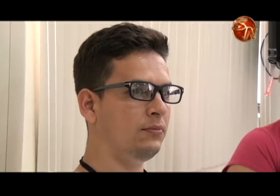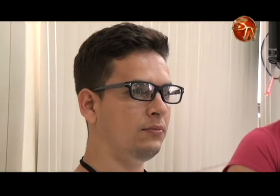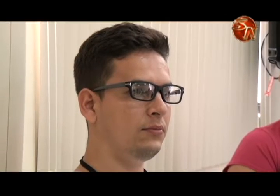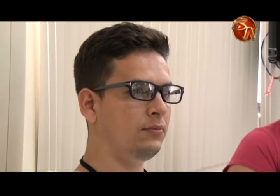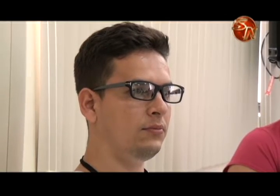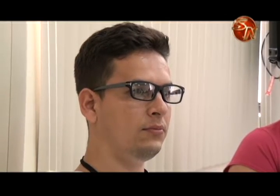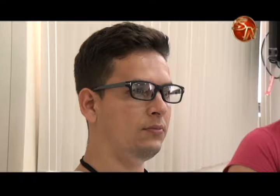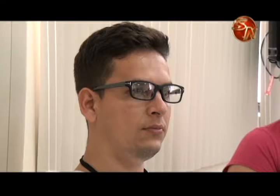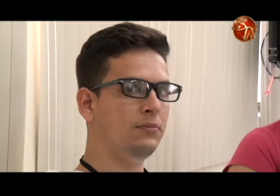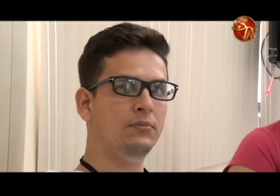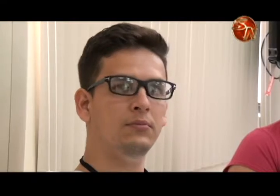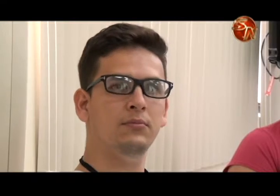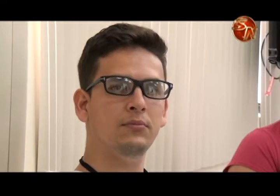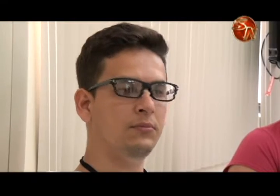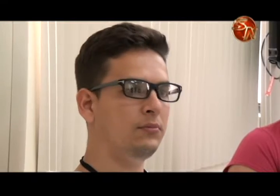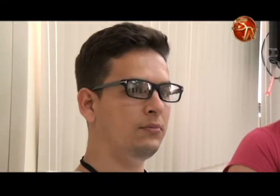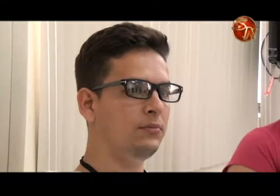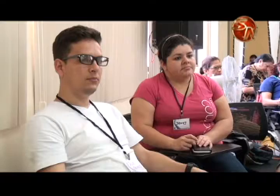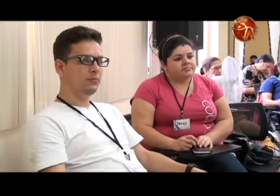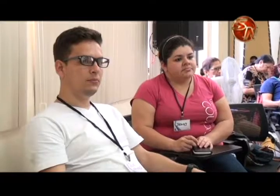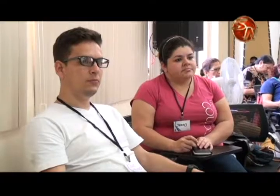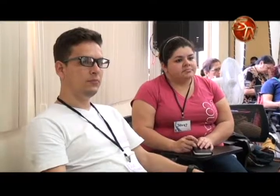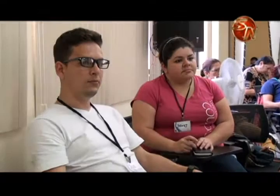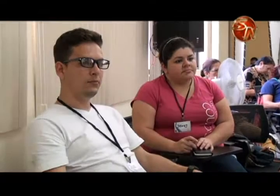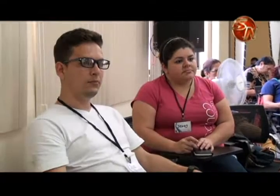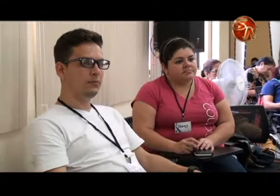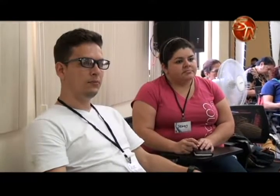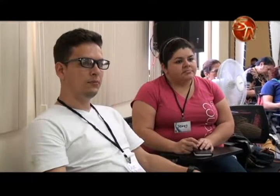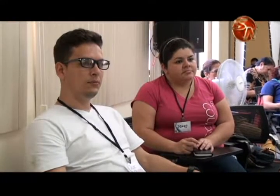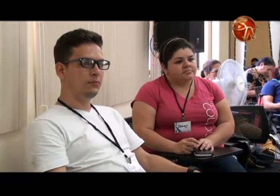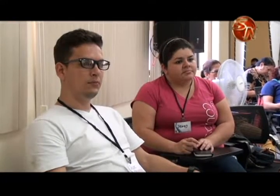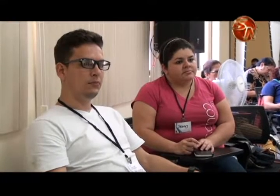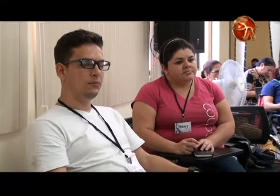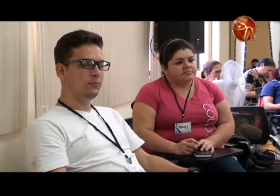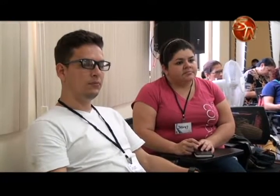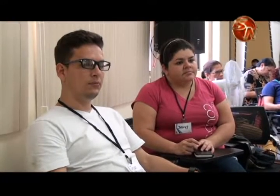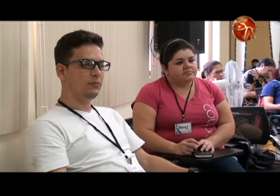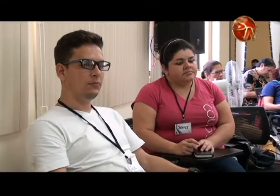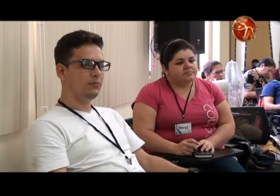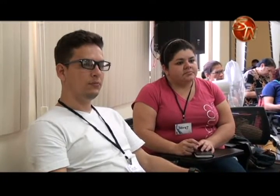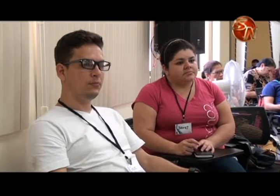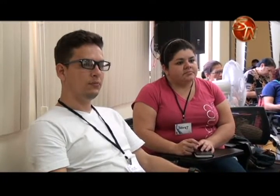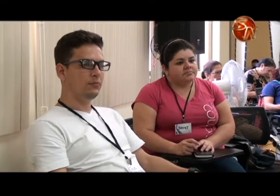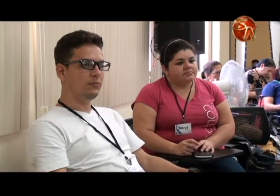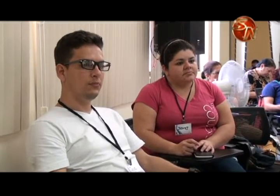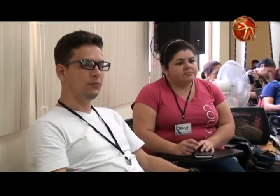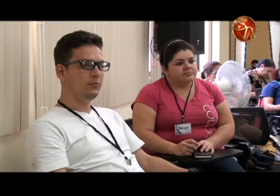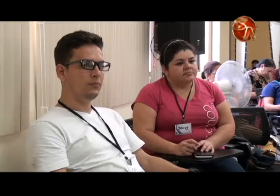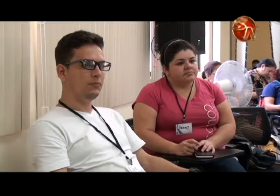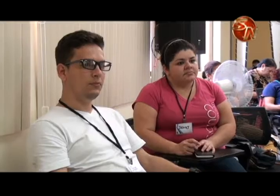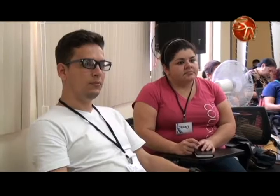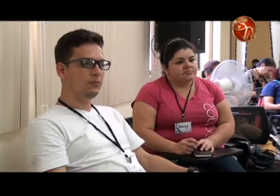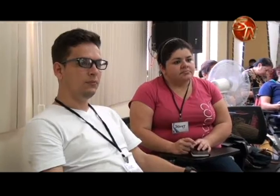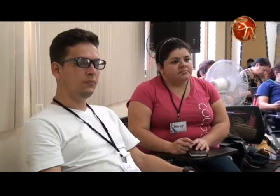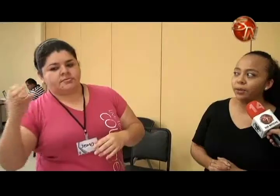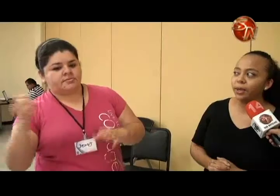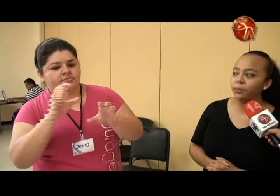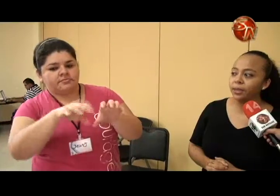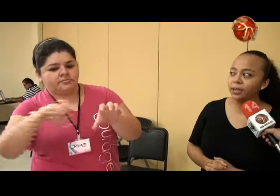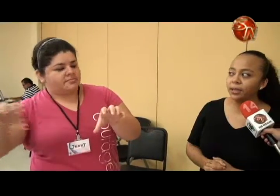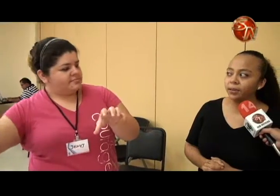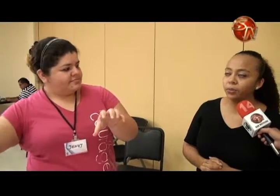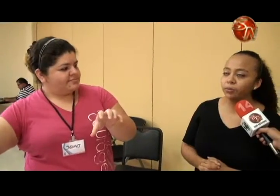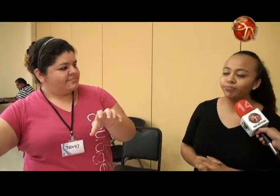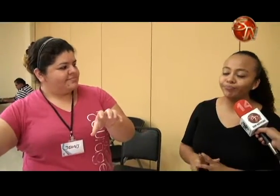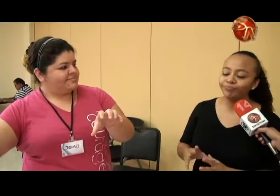alguna respuesta. Por ello es que se reúnen y trabajan en equipo para buscar alternativas que les permitan salir adelante. Las personas sordas necesitan